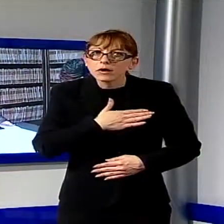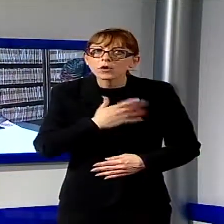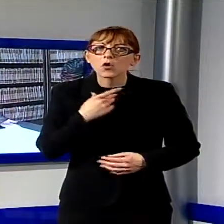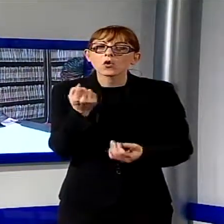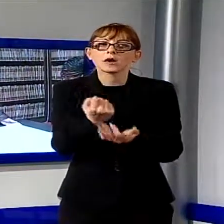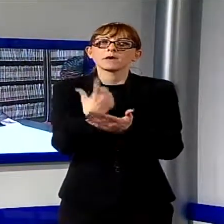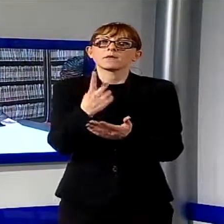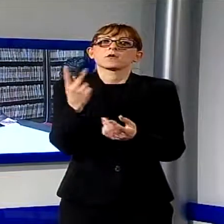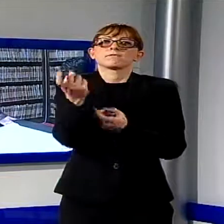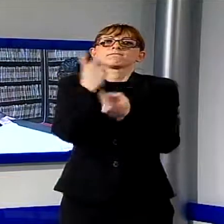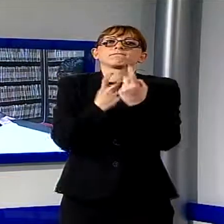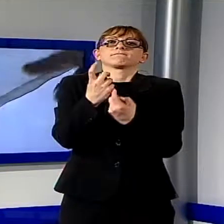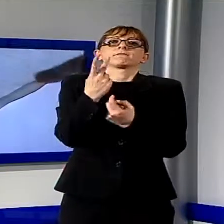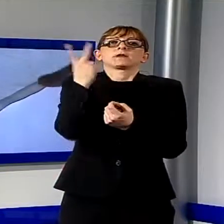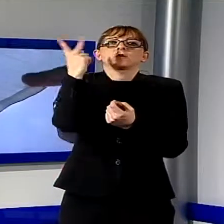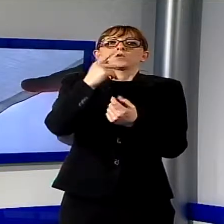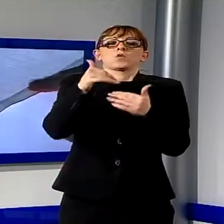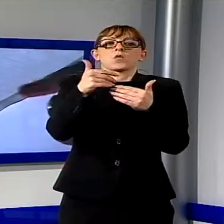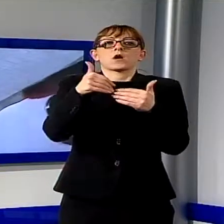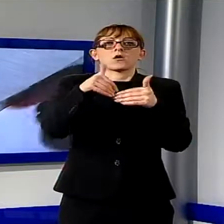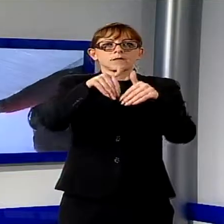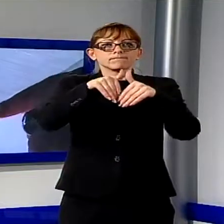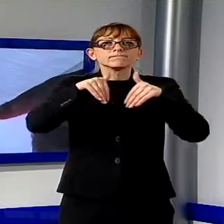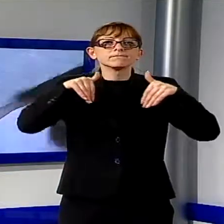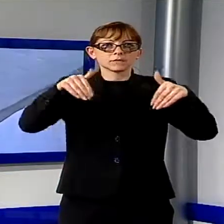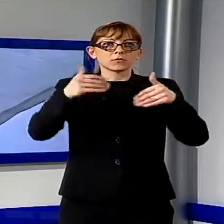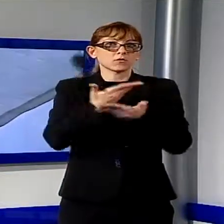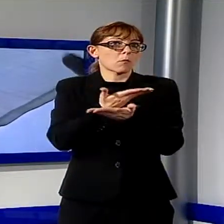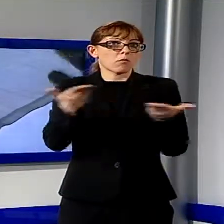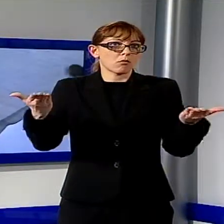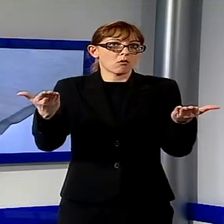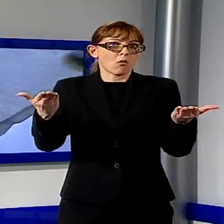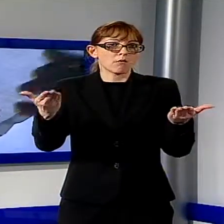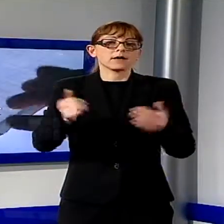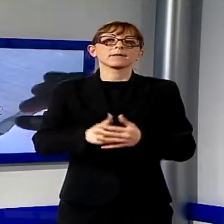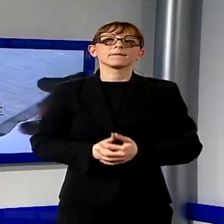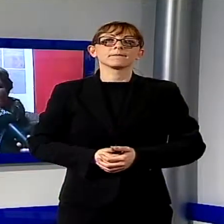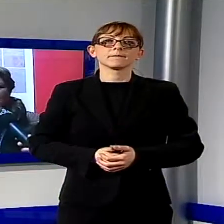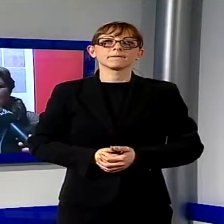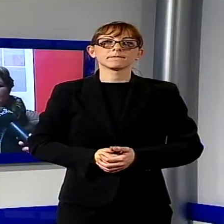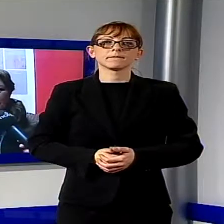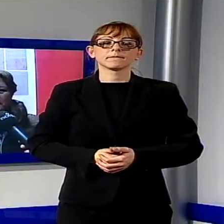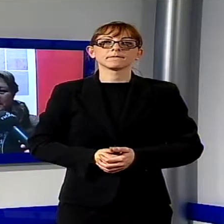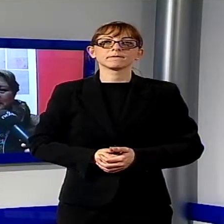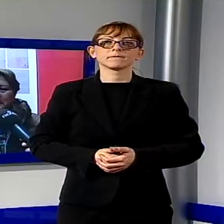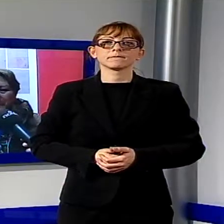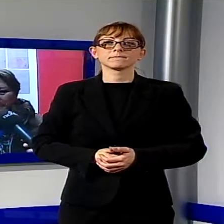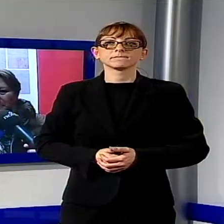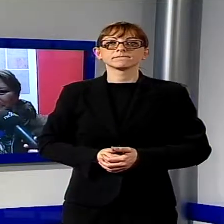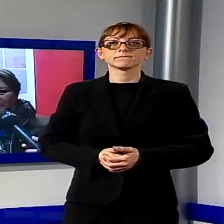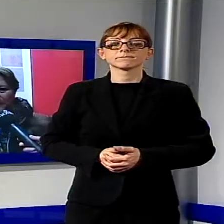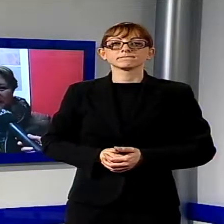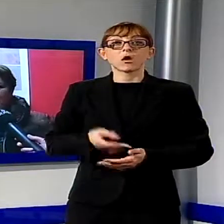pubblica a Lucca, ormai riconosciuta come una delle capitali del sistema imperiale napoleonico. Questo è un ritrovamento